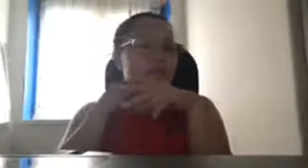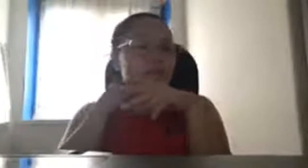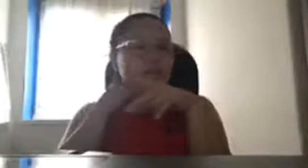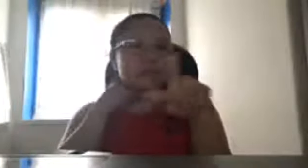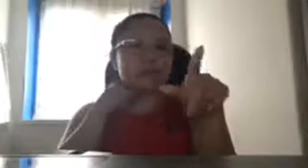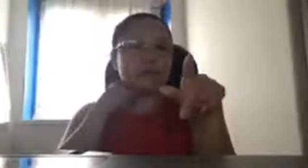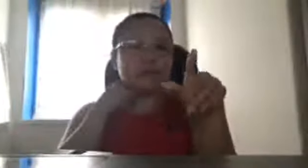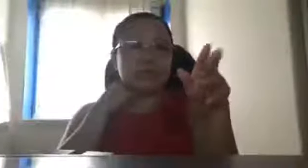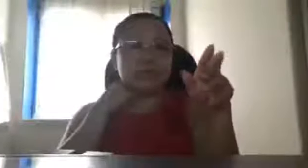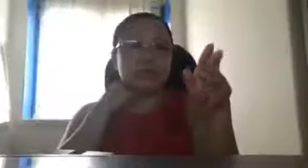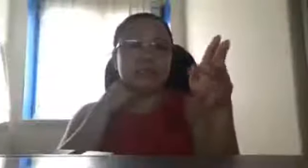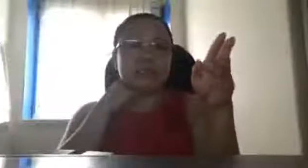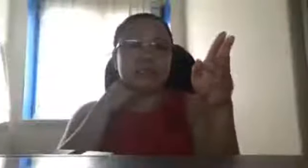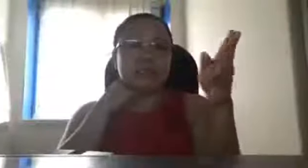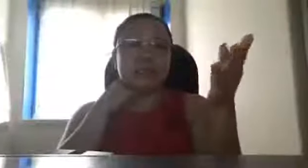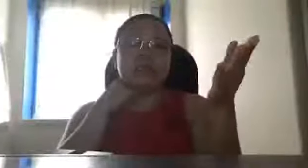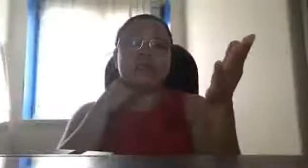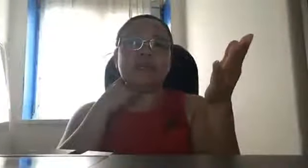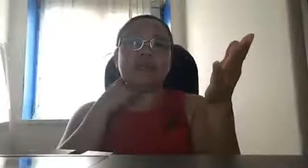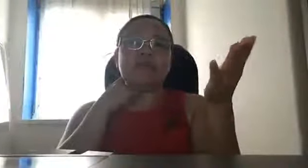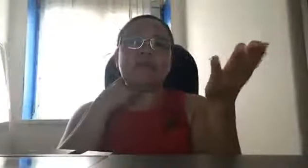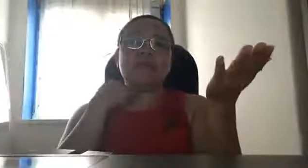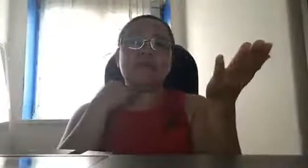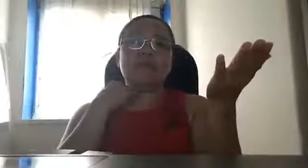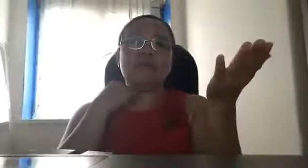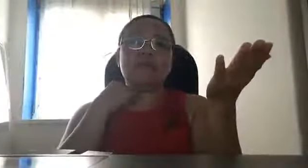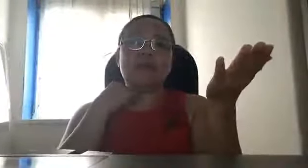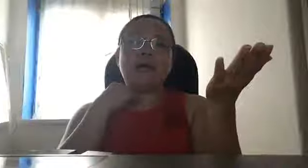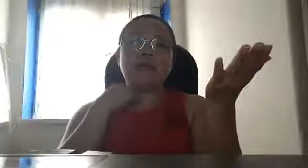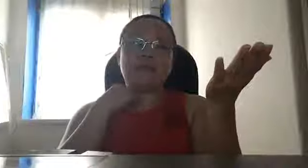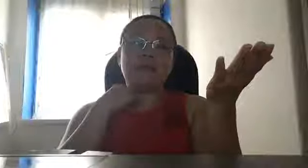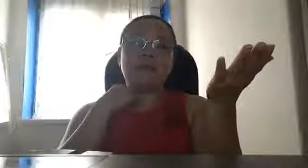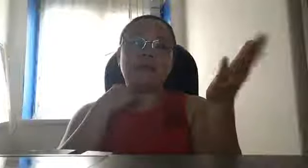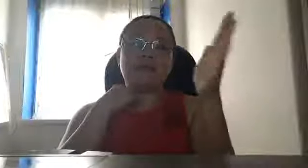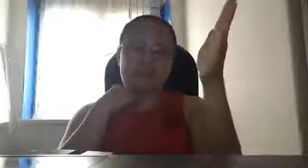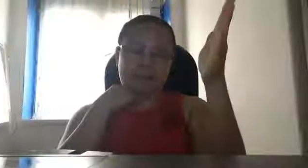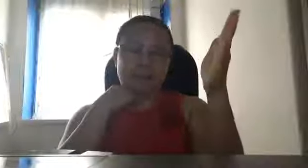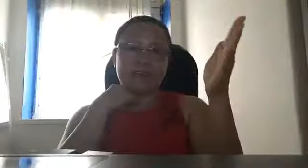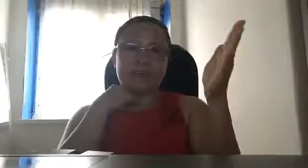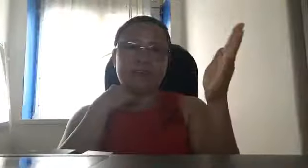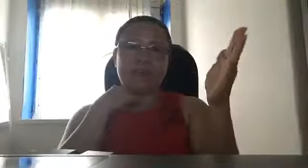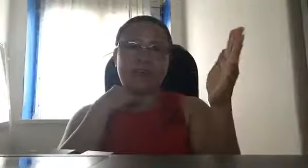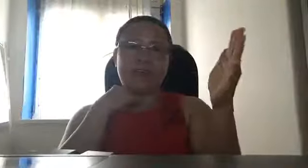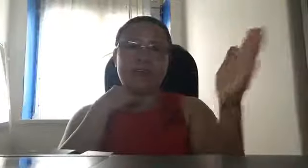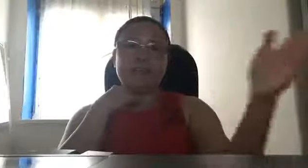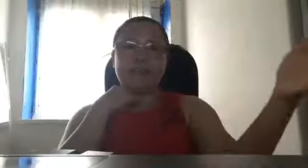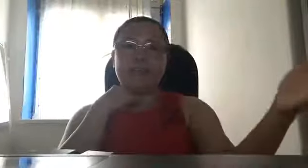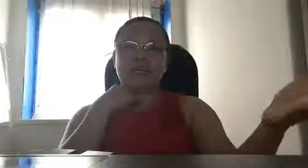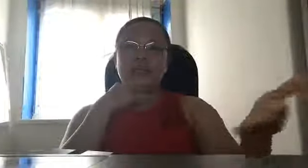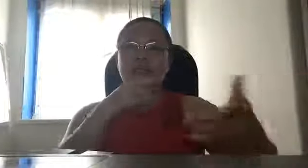meron mo yan eh kung paano kung walang radar ang china eh ngayon